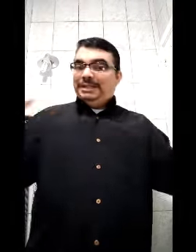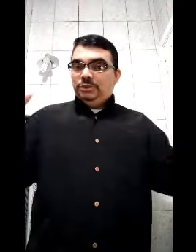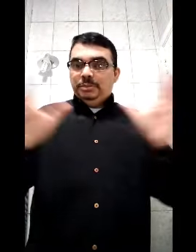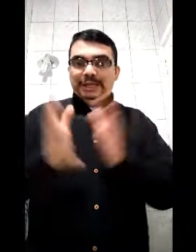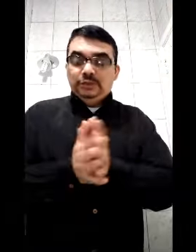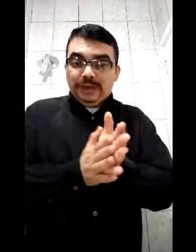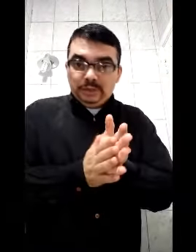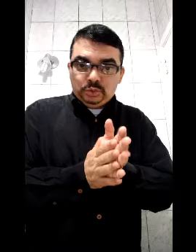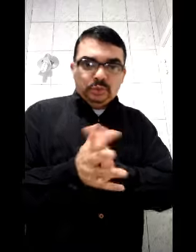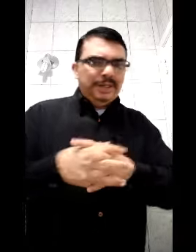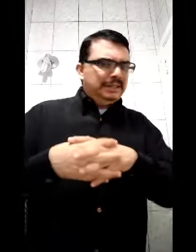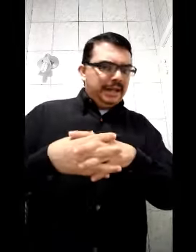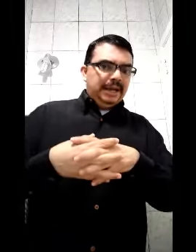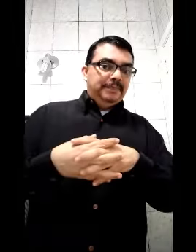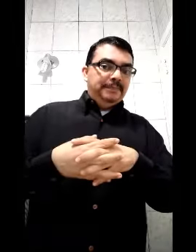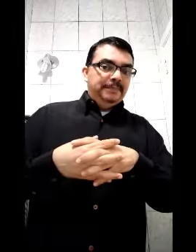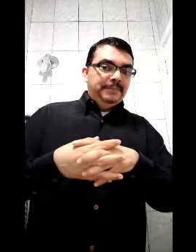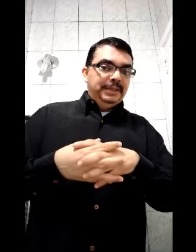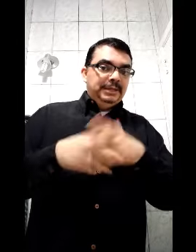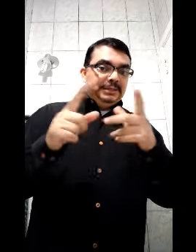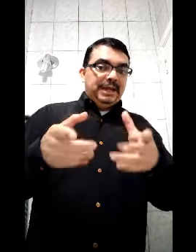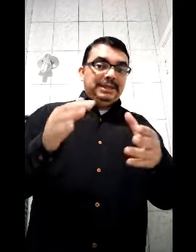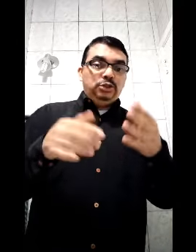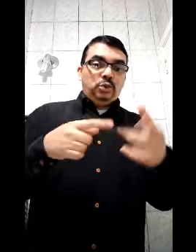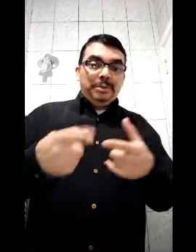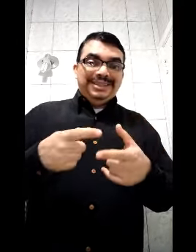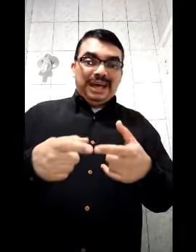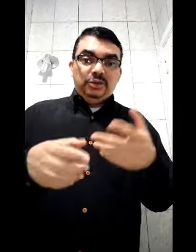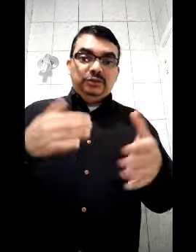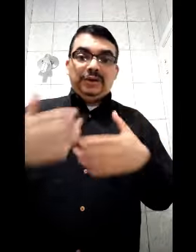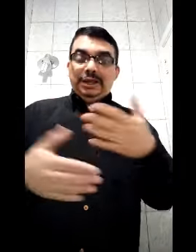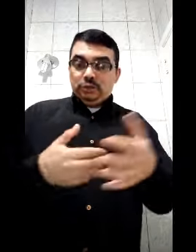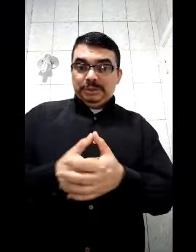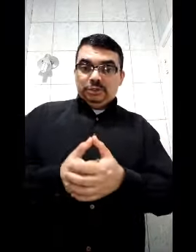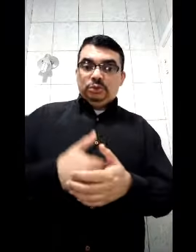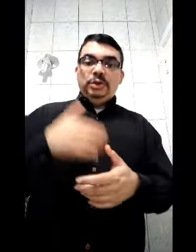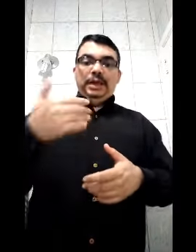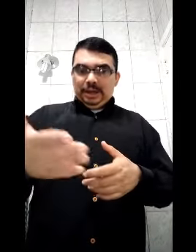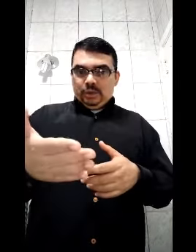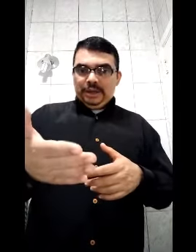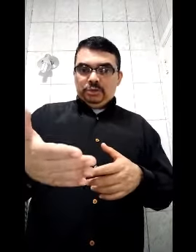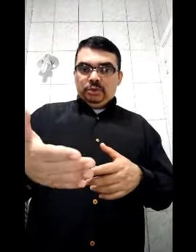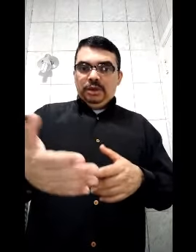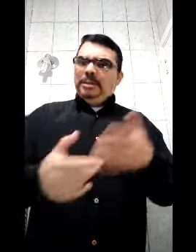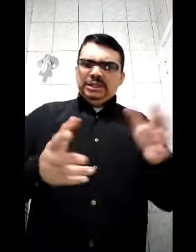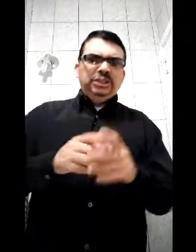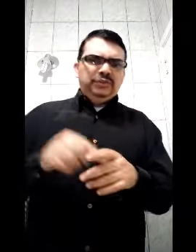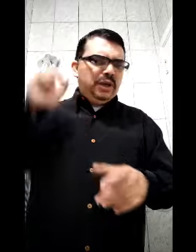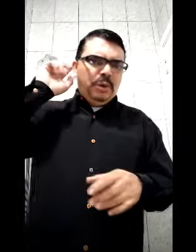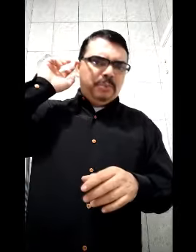Brasil, Brasil vale tudo. Mas será? Será que esses comentários de falar sobre isso é correto? Mas a gente fica com a